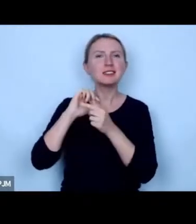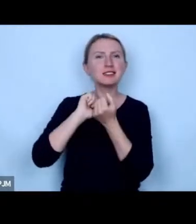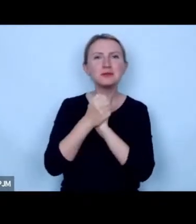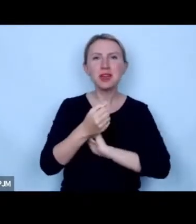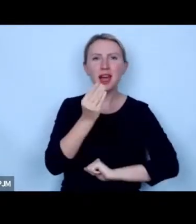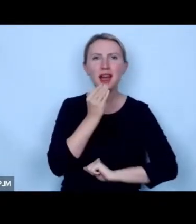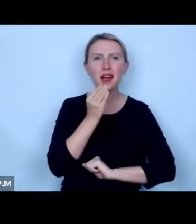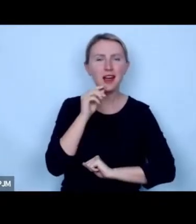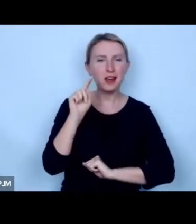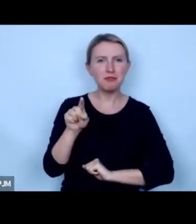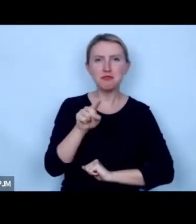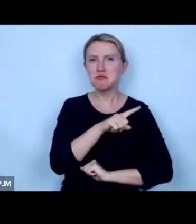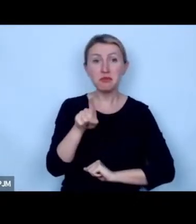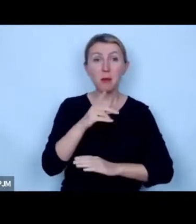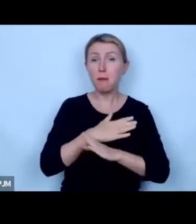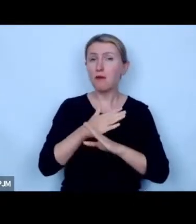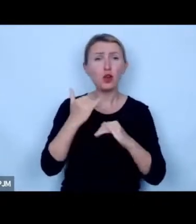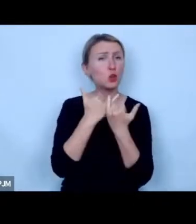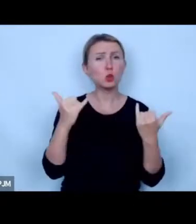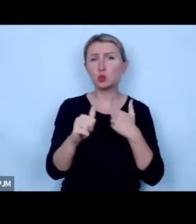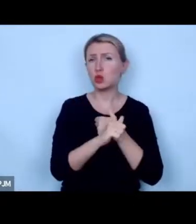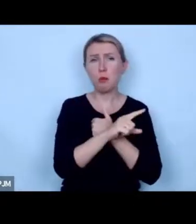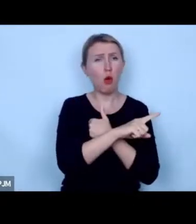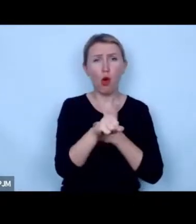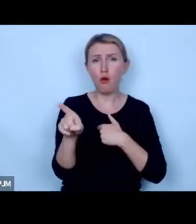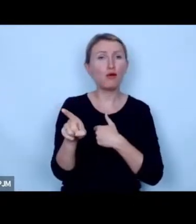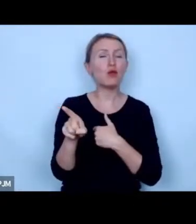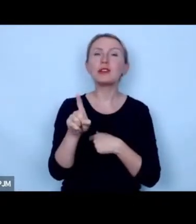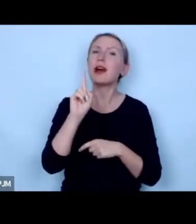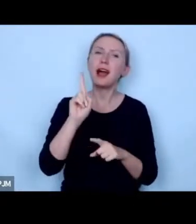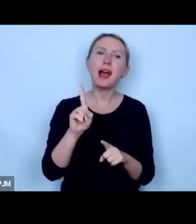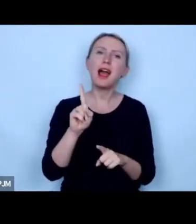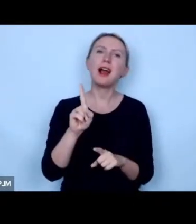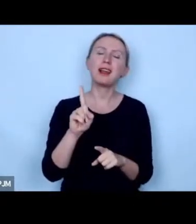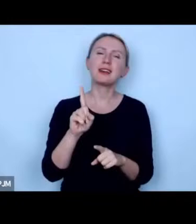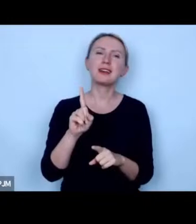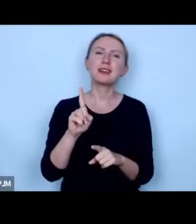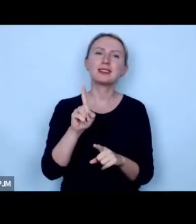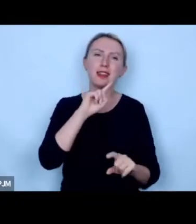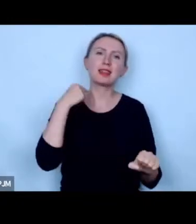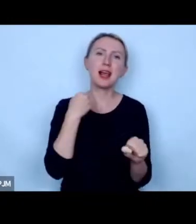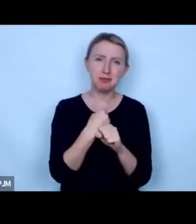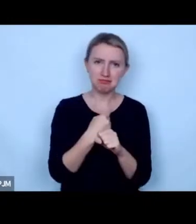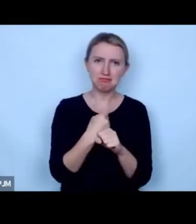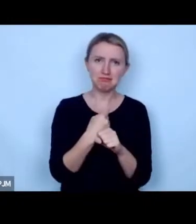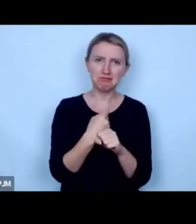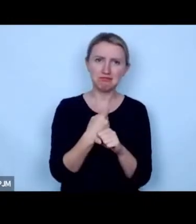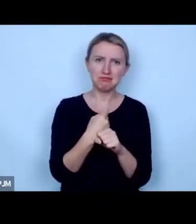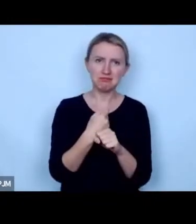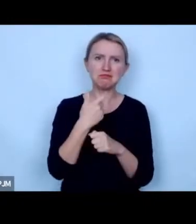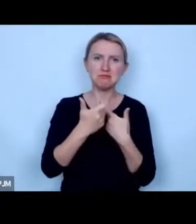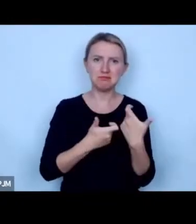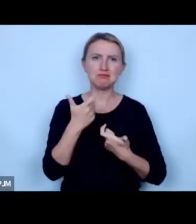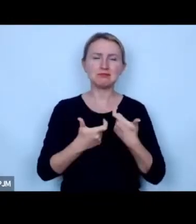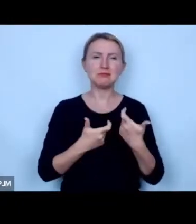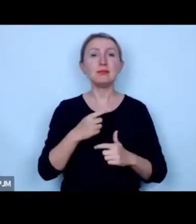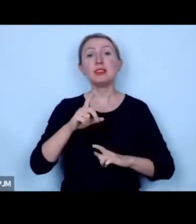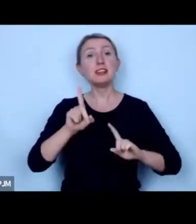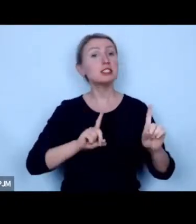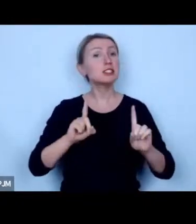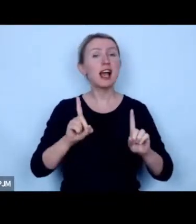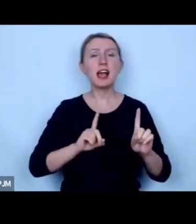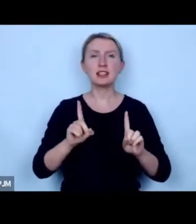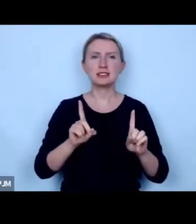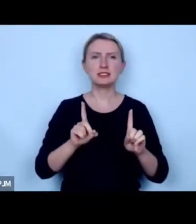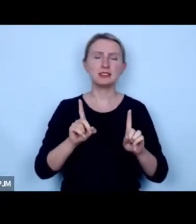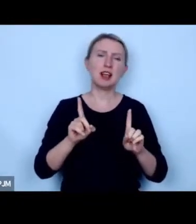żywieniowe które oni po prostu powoli z różnych powodów prawda ale jednak te decyzje po prostu podejmują czasem to jest